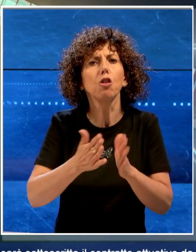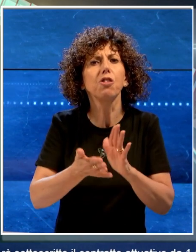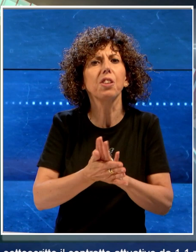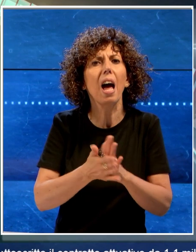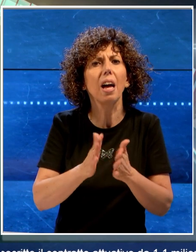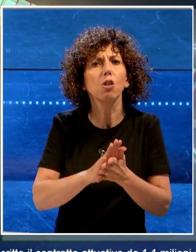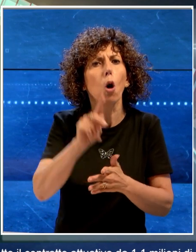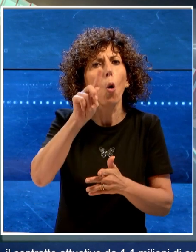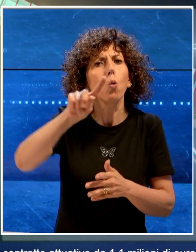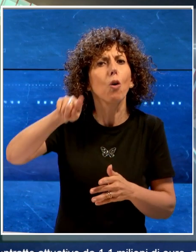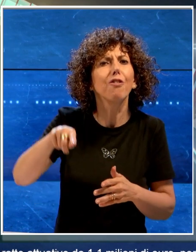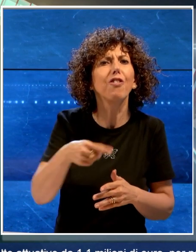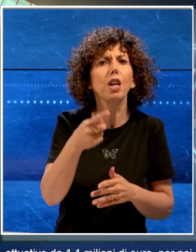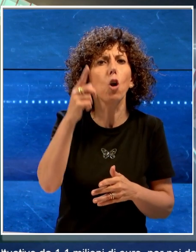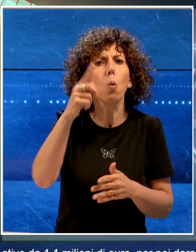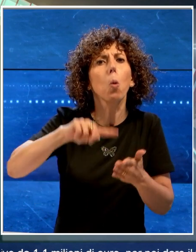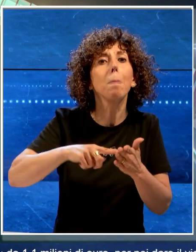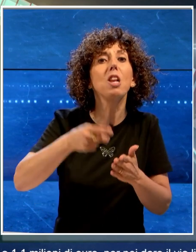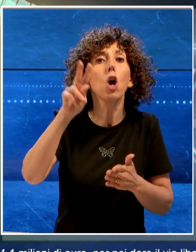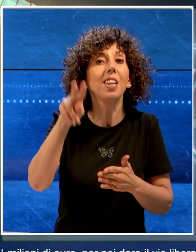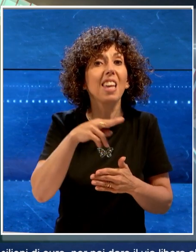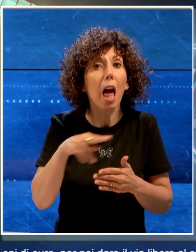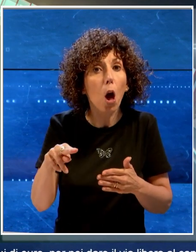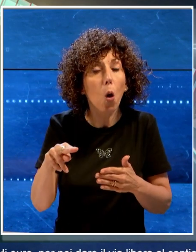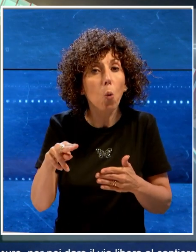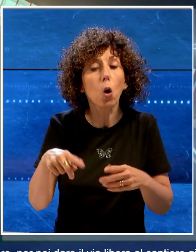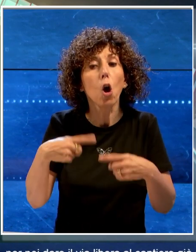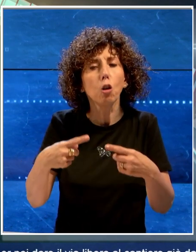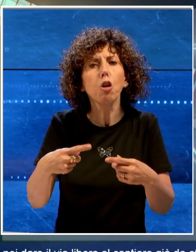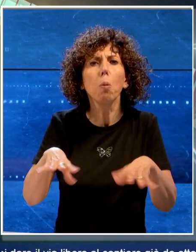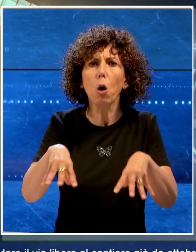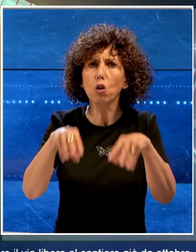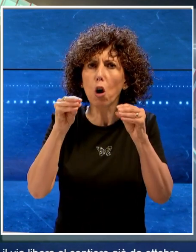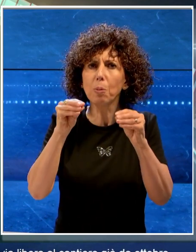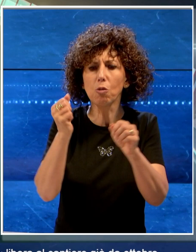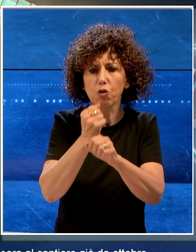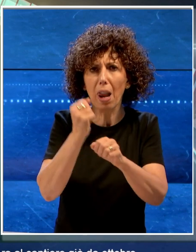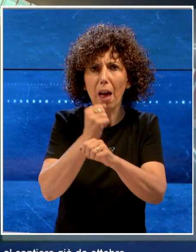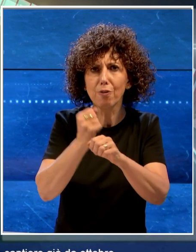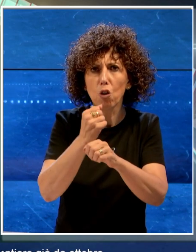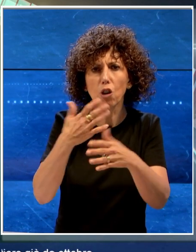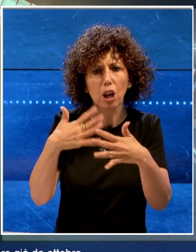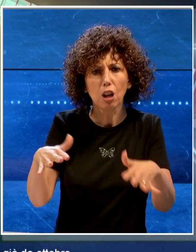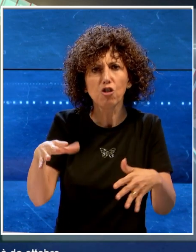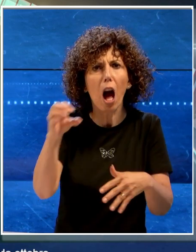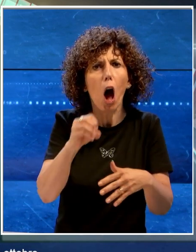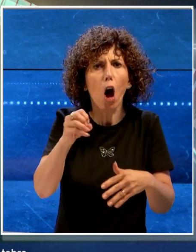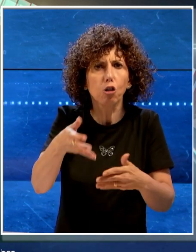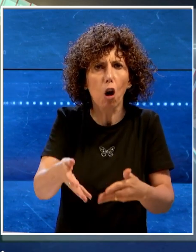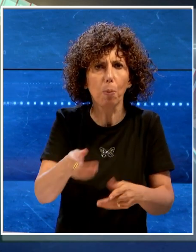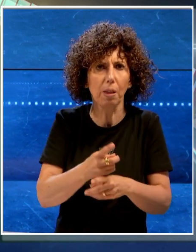da 1,1 milioni di euro per poi dare il via libera al cantiere già da ottobre.